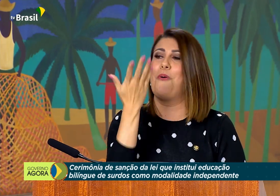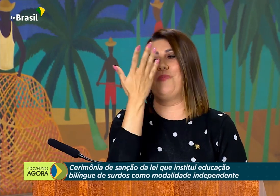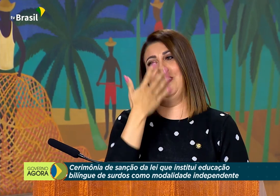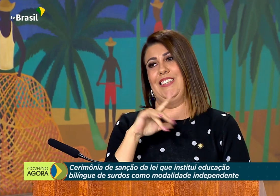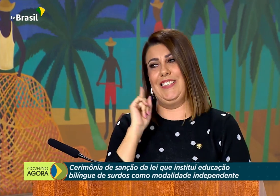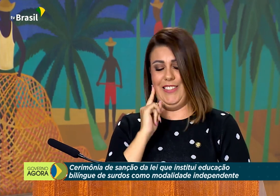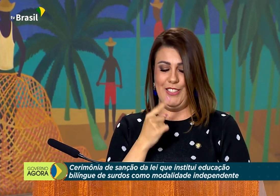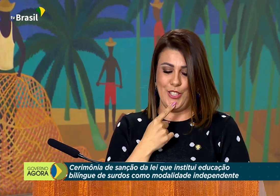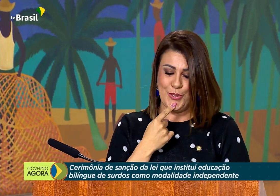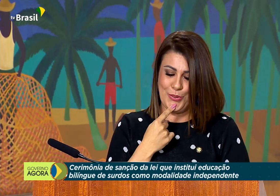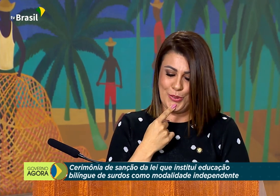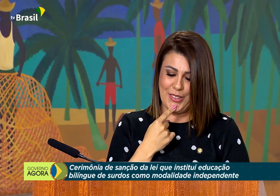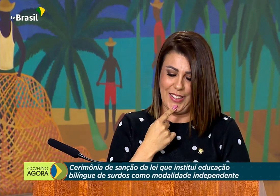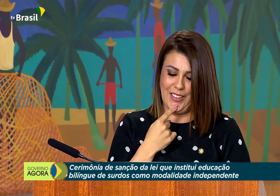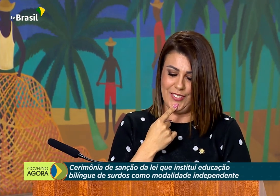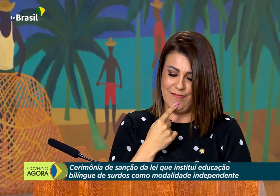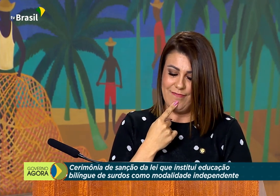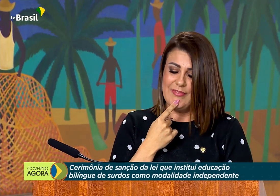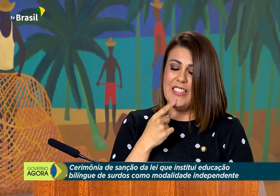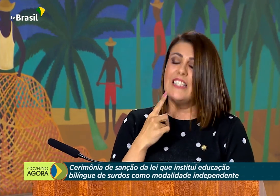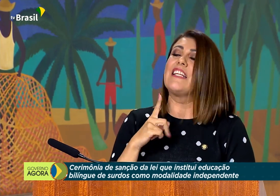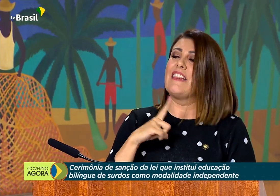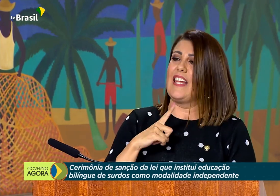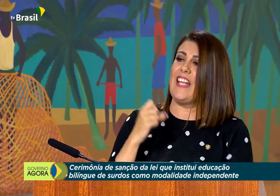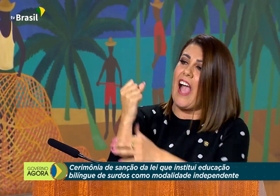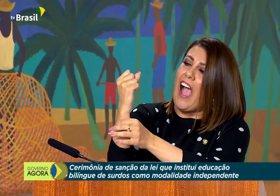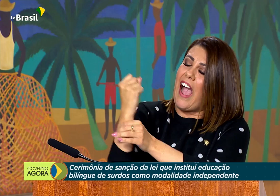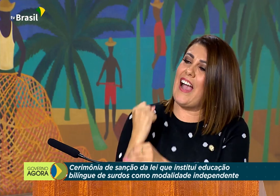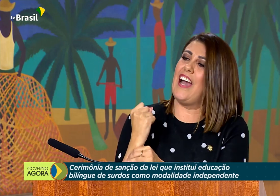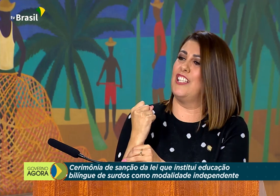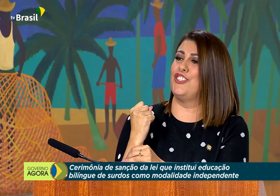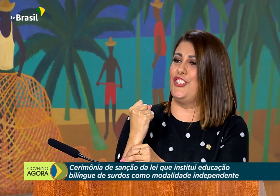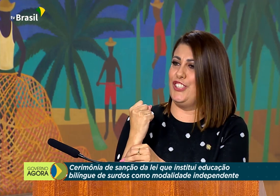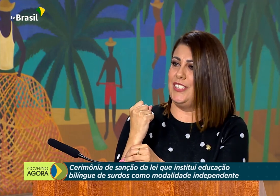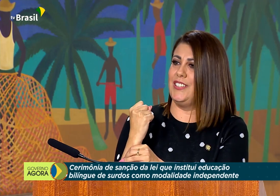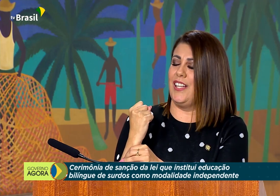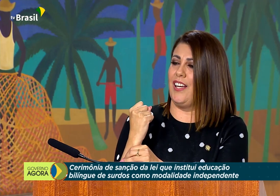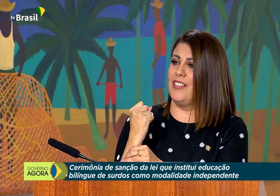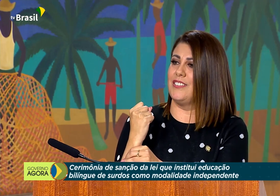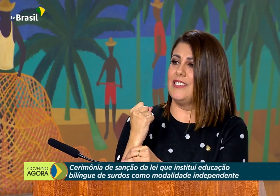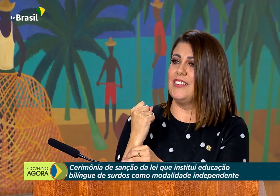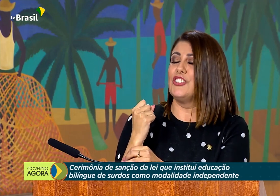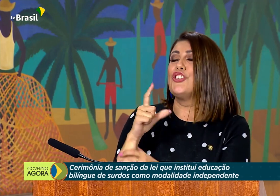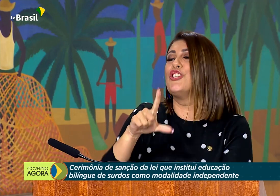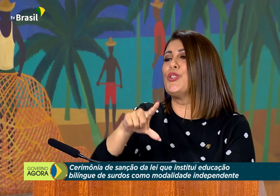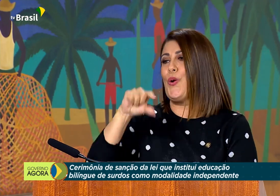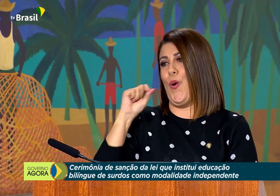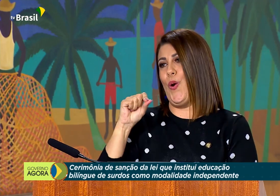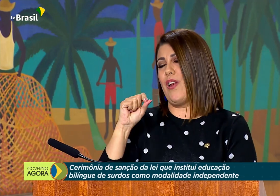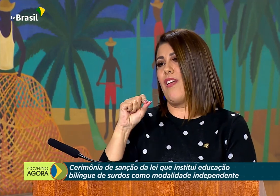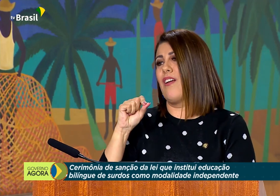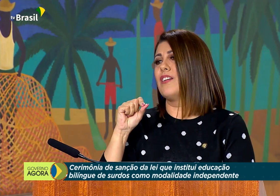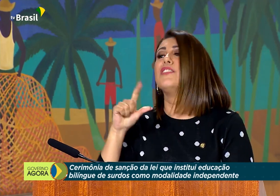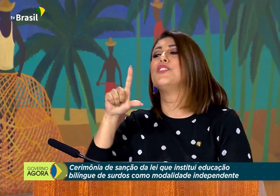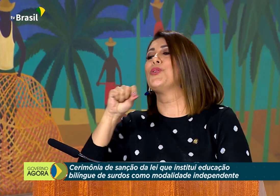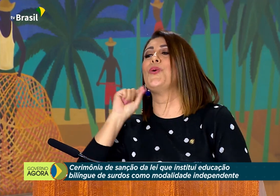comunidade surda, em especial para as nossas crianças surdas, que terão a garantia de